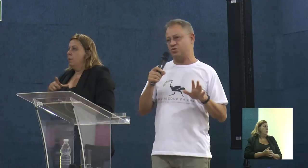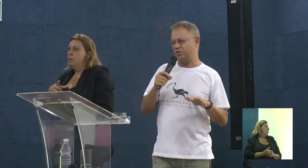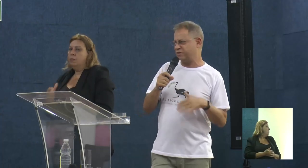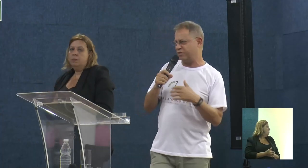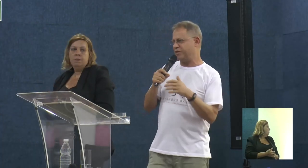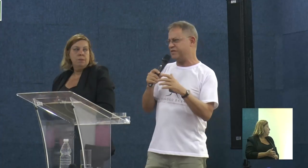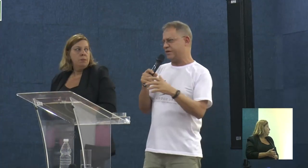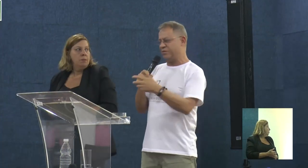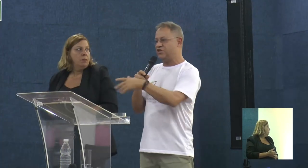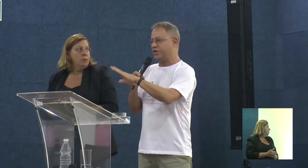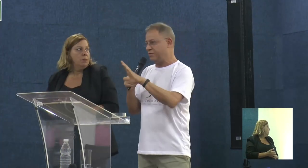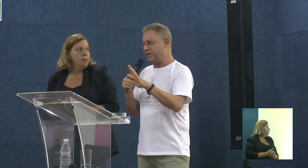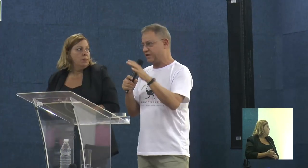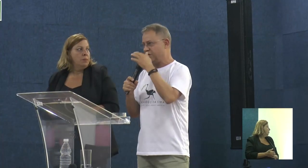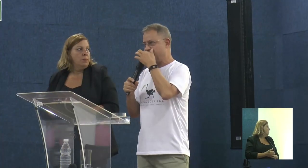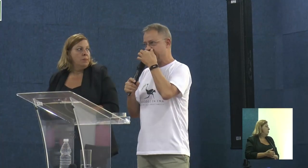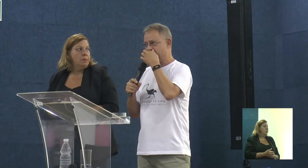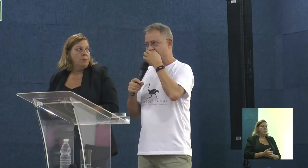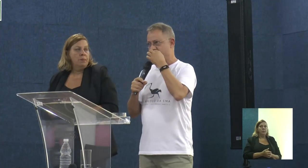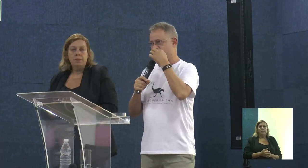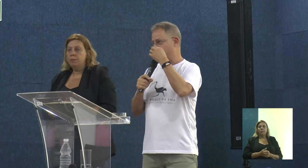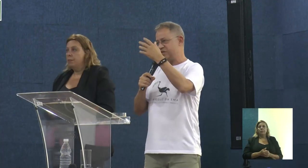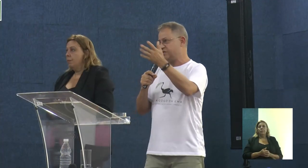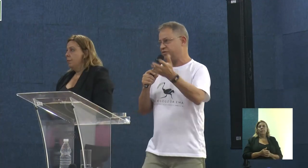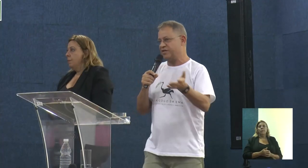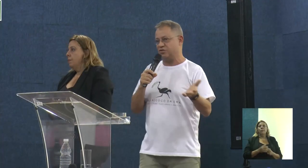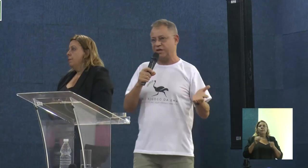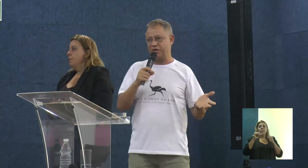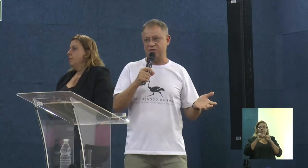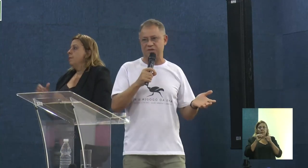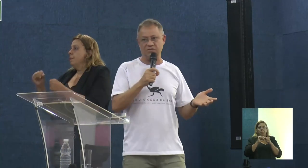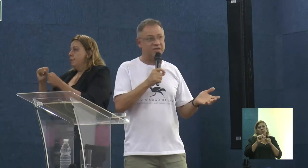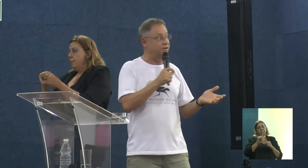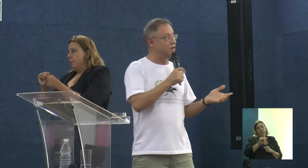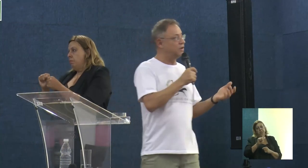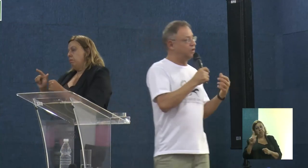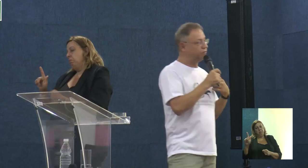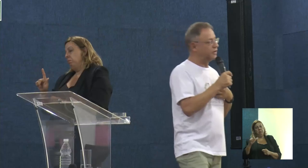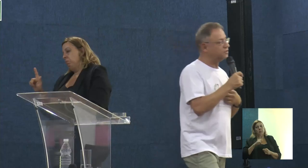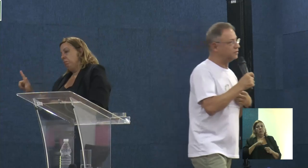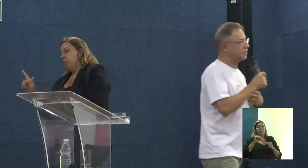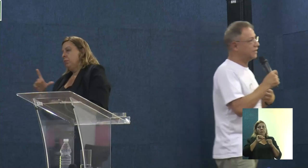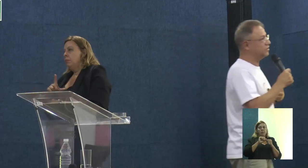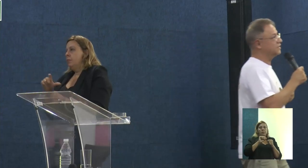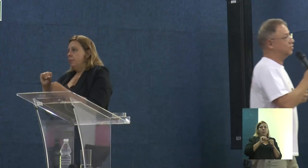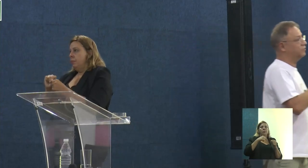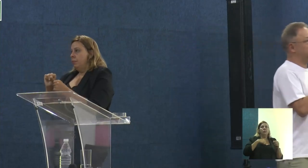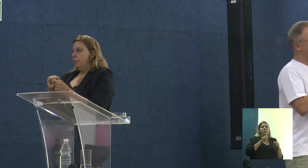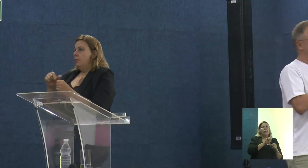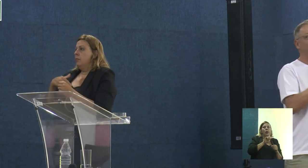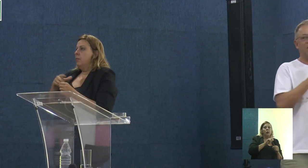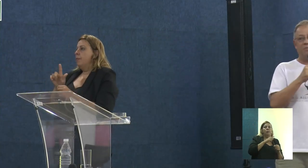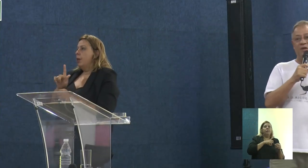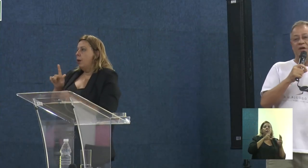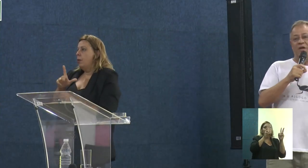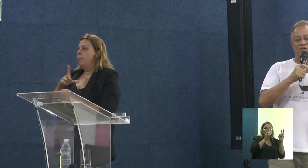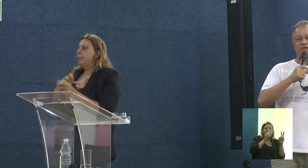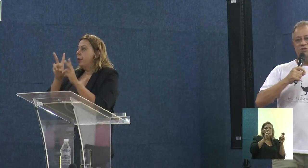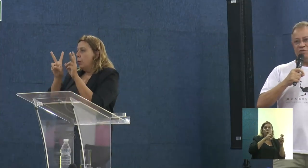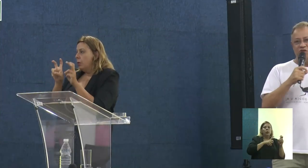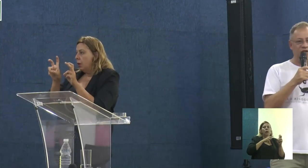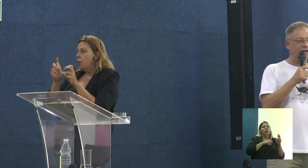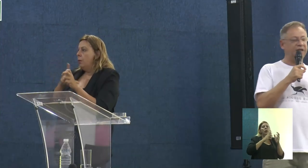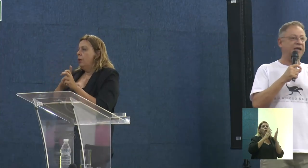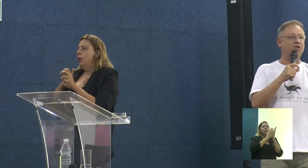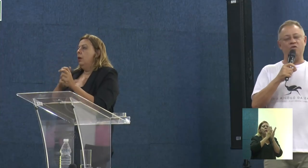A gente usa essa estrutura, talvez é uma dinâmica que alguém, talvez vocês façam na graduação, não sei, eu faço na graduação, que é você pegar um tema,